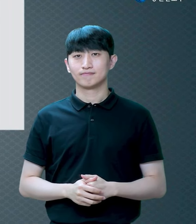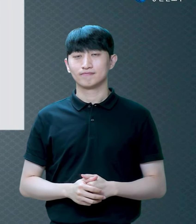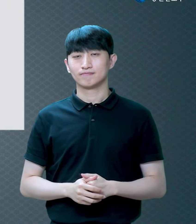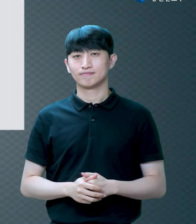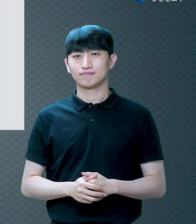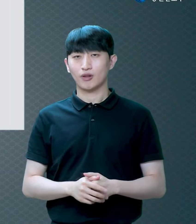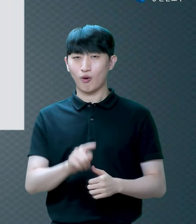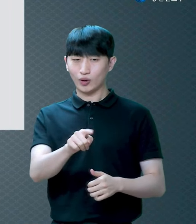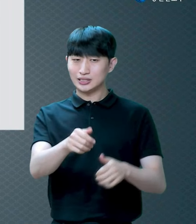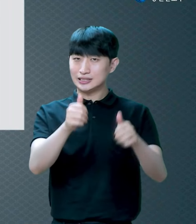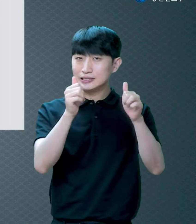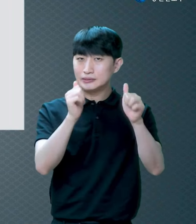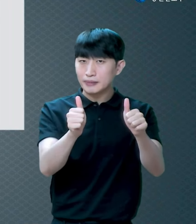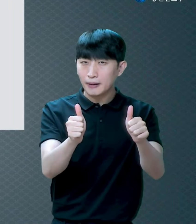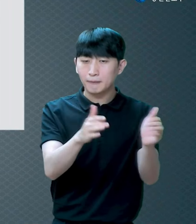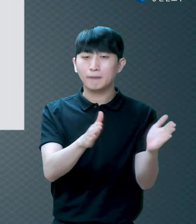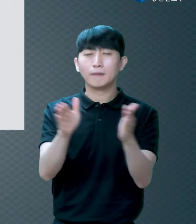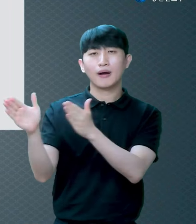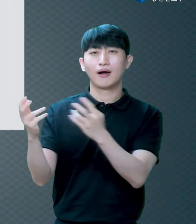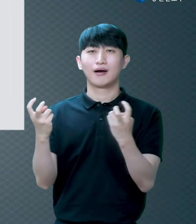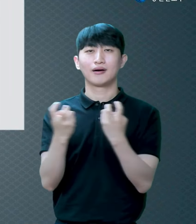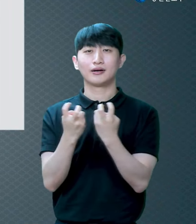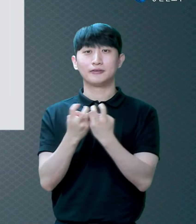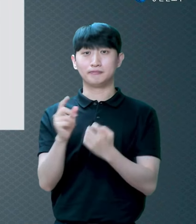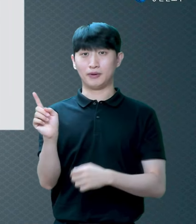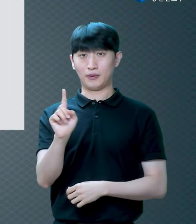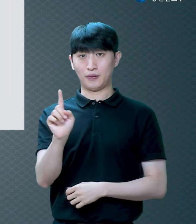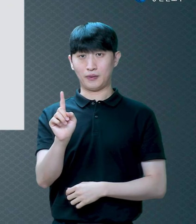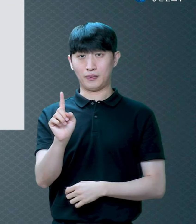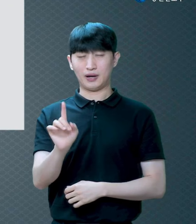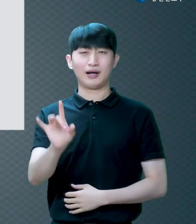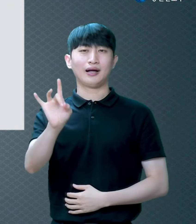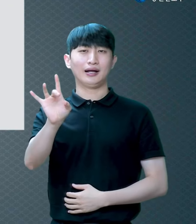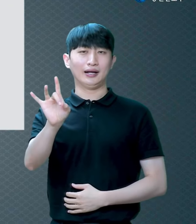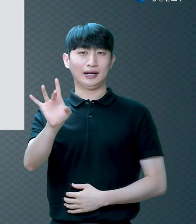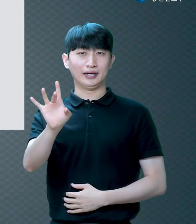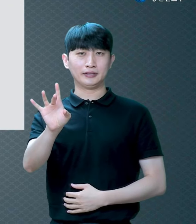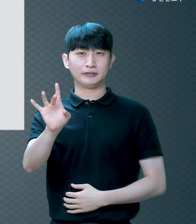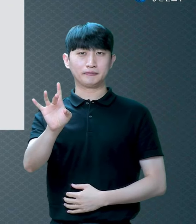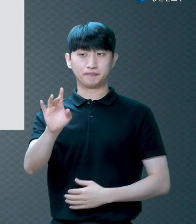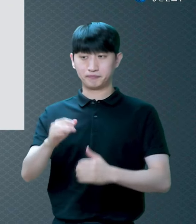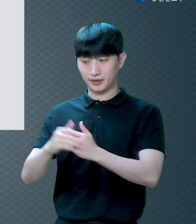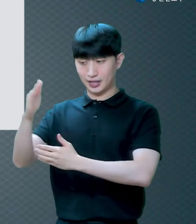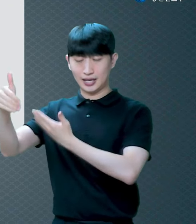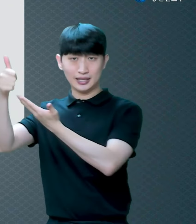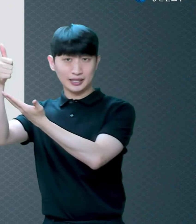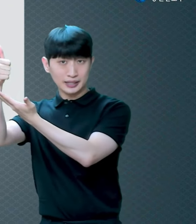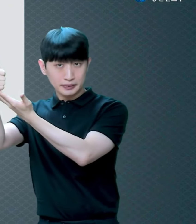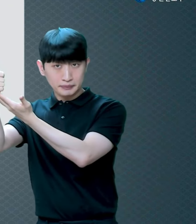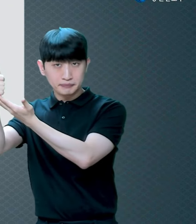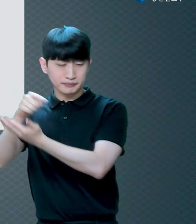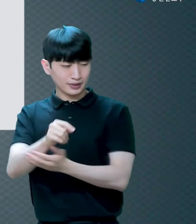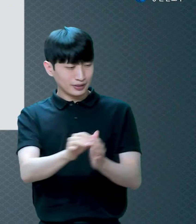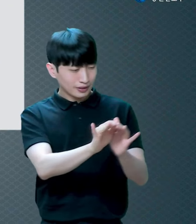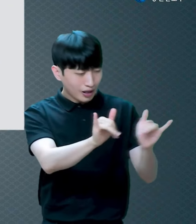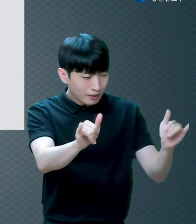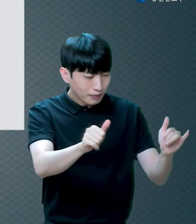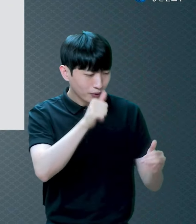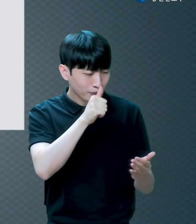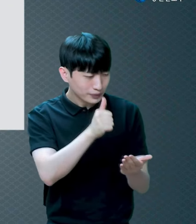것이 한 가지가 있어요 하나님은 분명히 죄를 심판하시고 작은